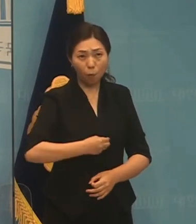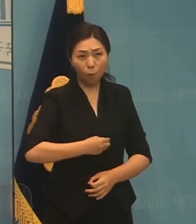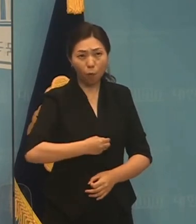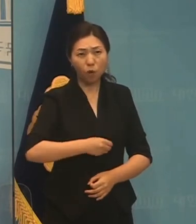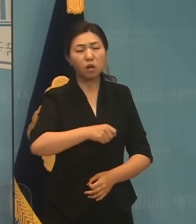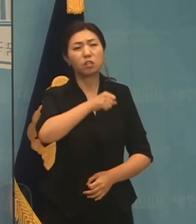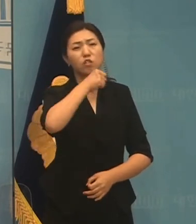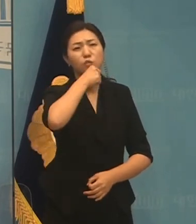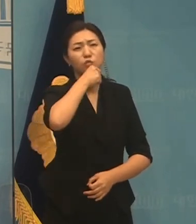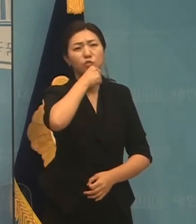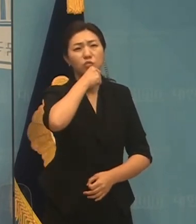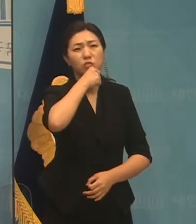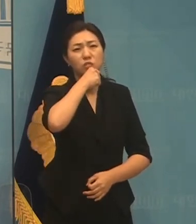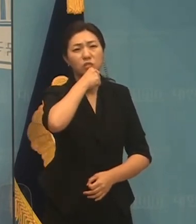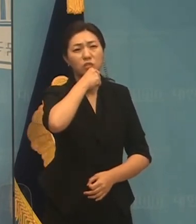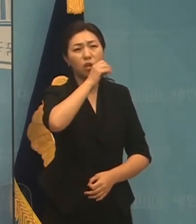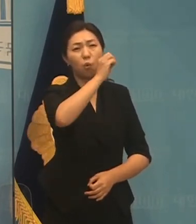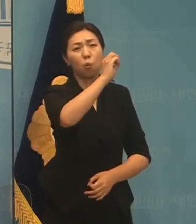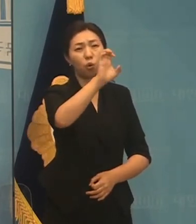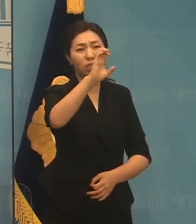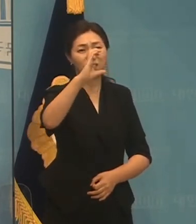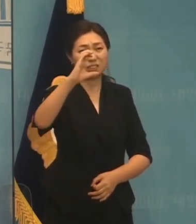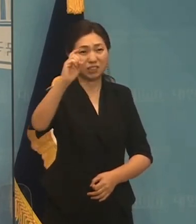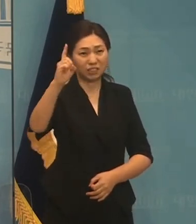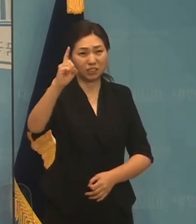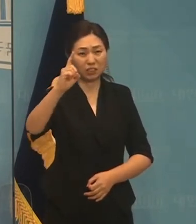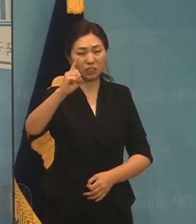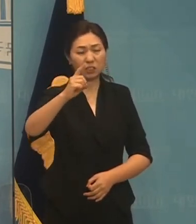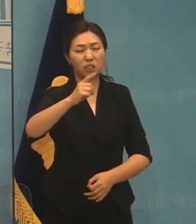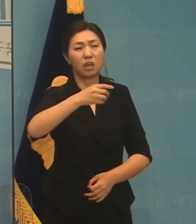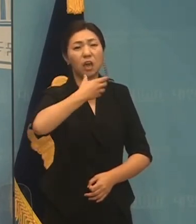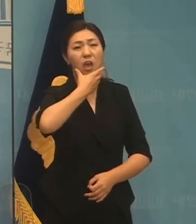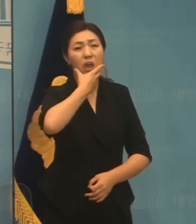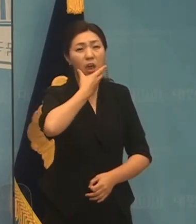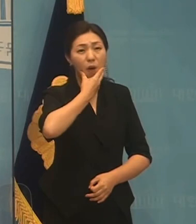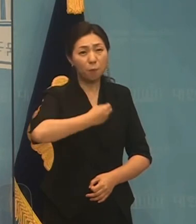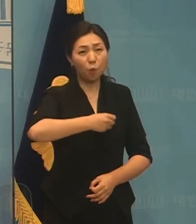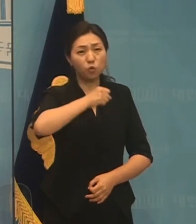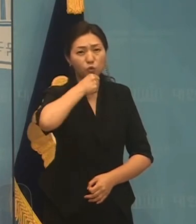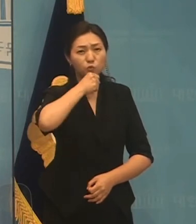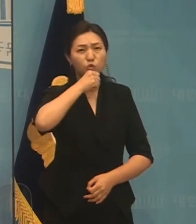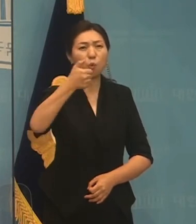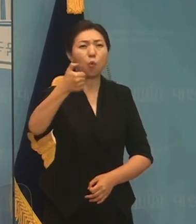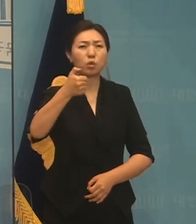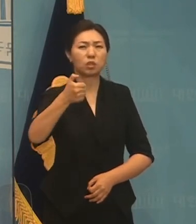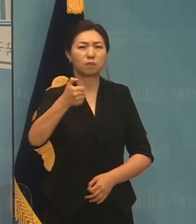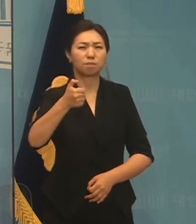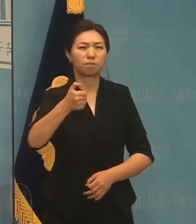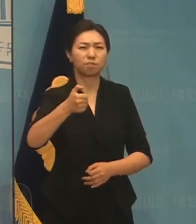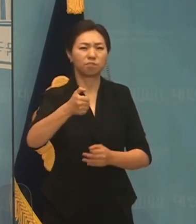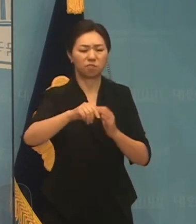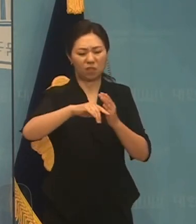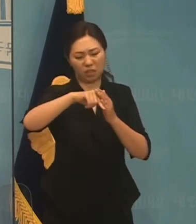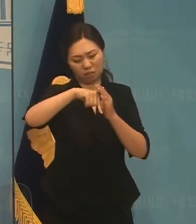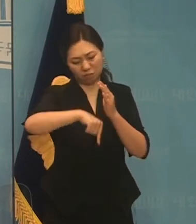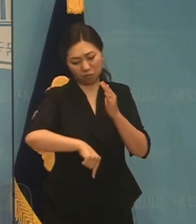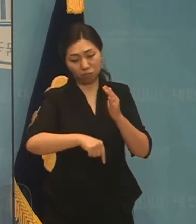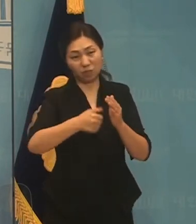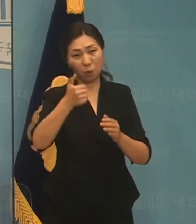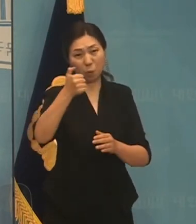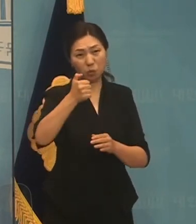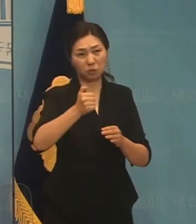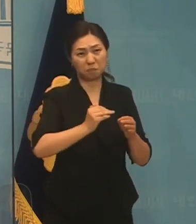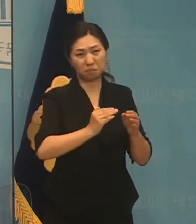밖으로 밀려났습니다. 사정이 이런데도 문재인 정부는 무능과 무책의